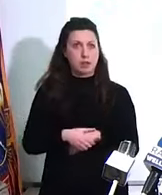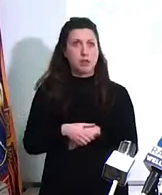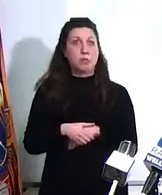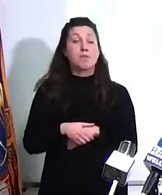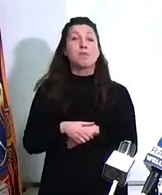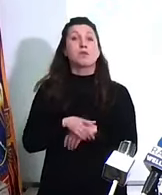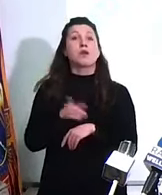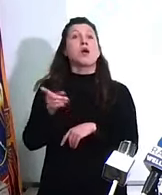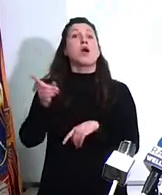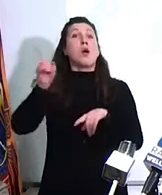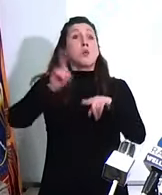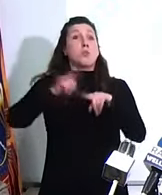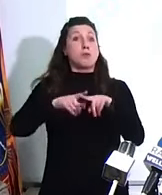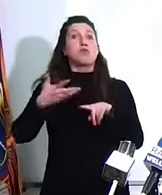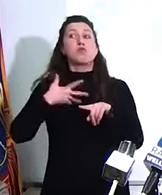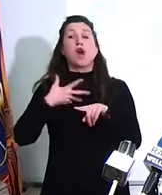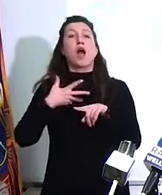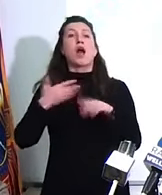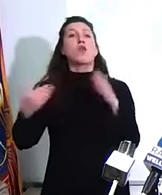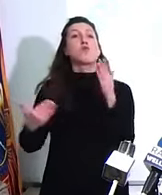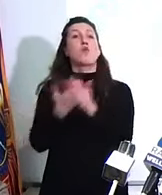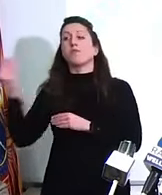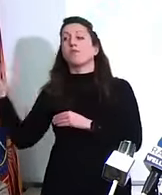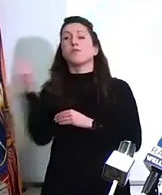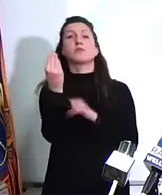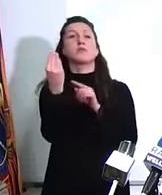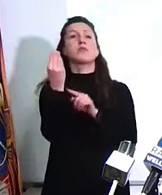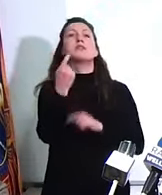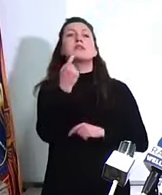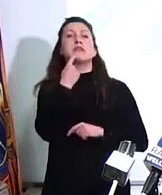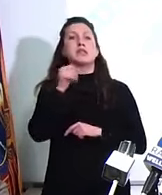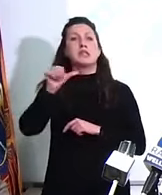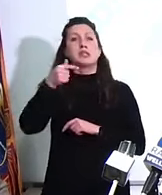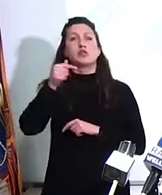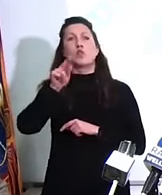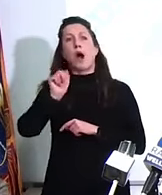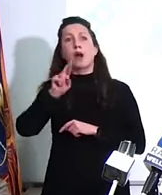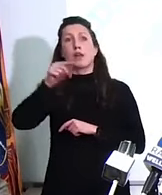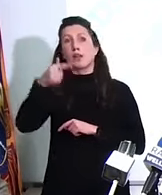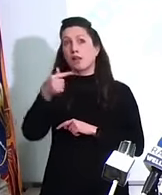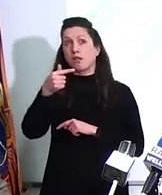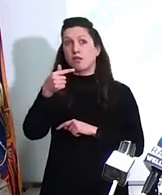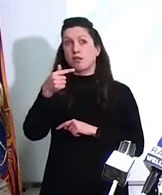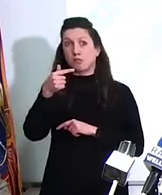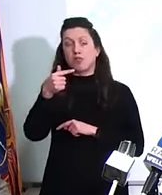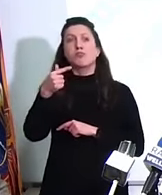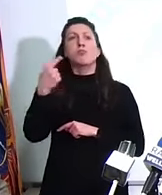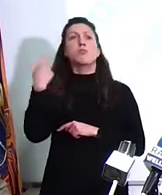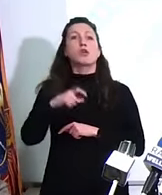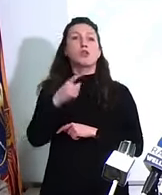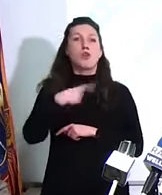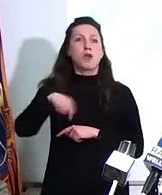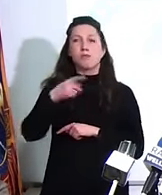steward. Perché abbiamo visto, ad esempio, con colleghi che hanno aperto prima, pur facendo il bis con il pulma, no?